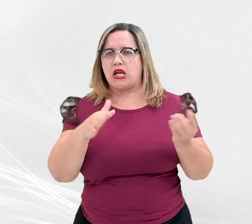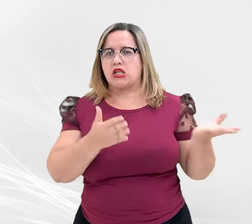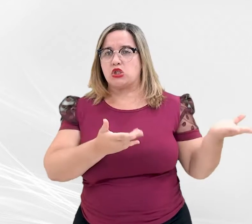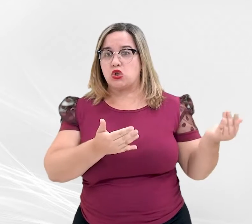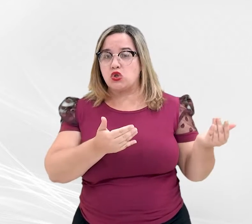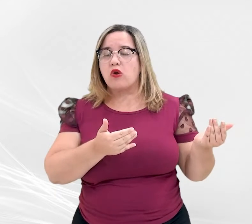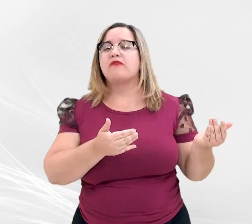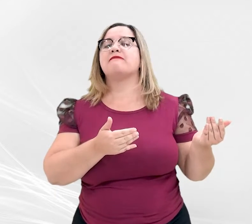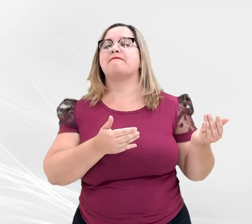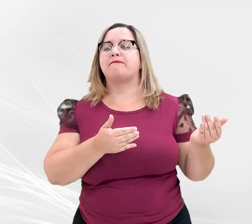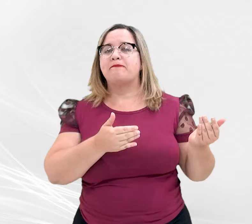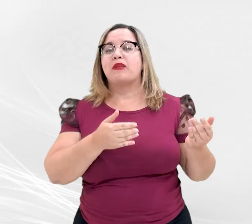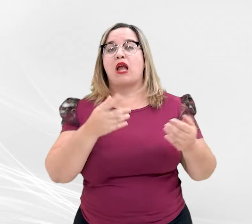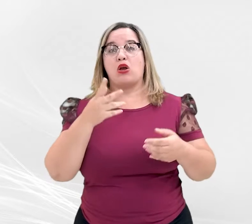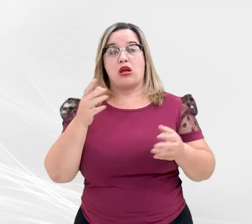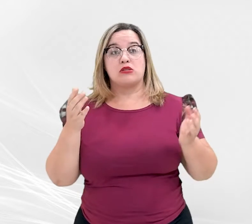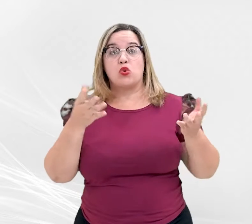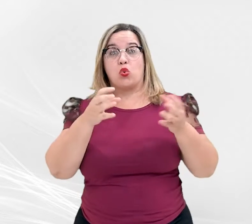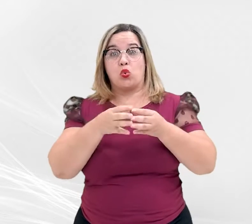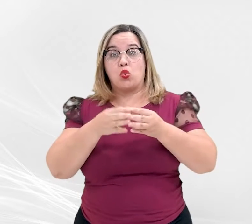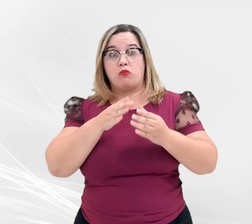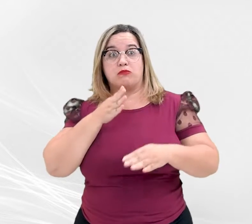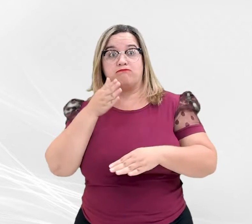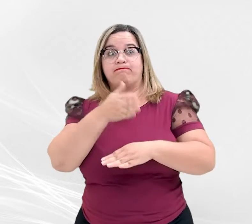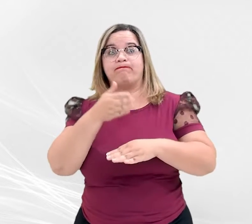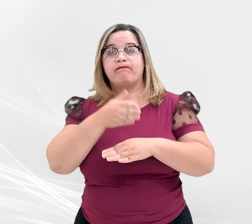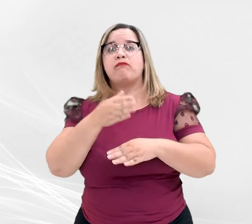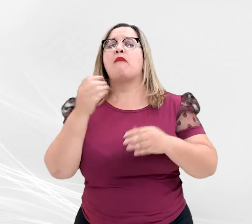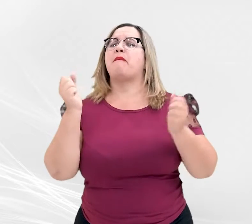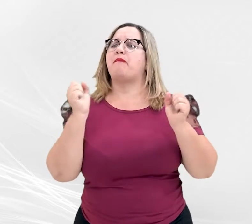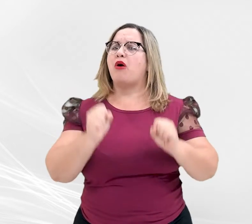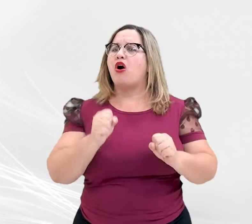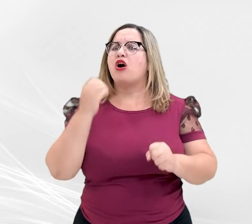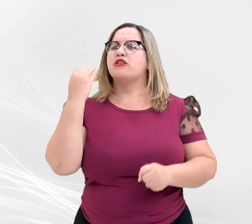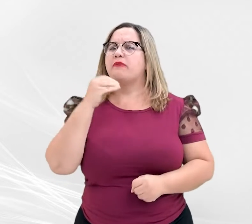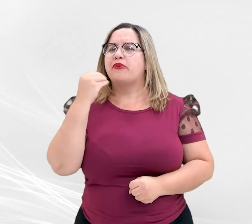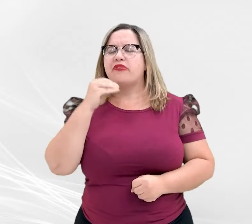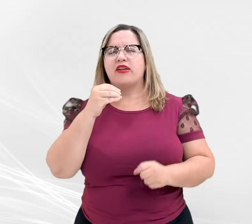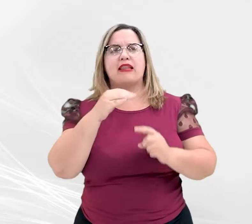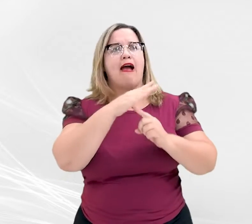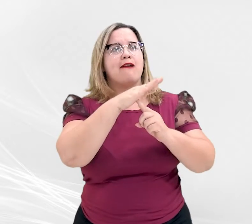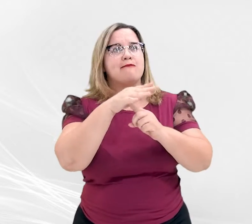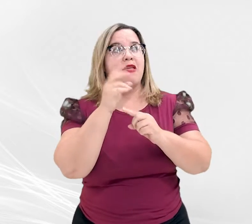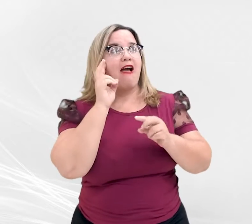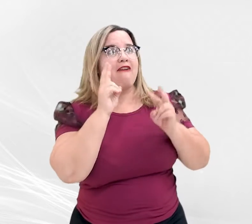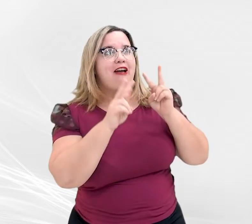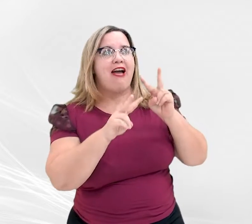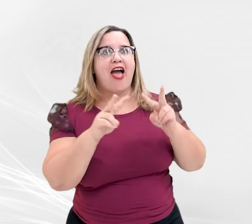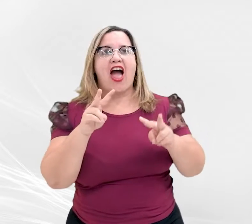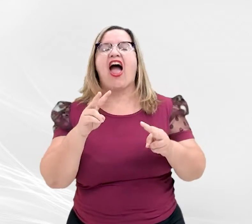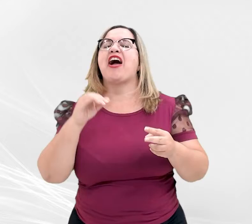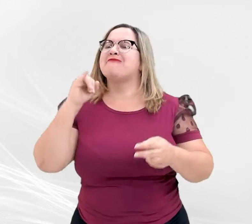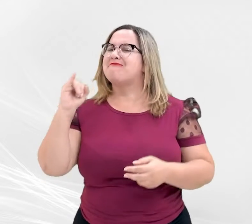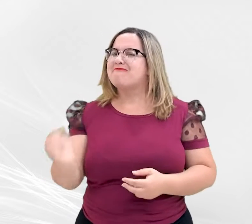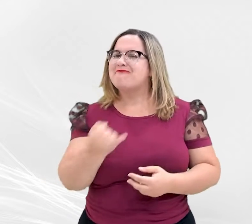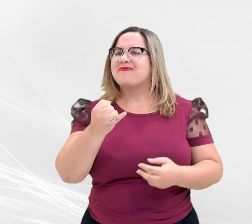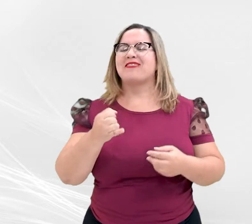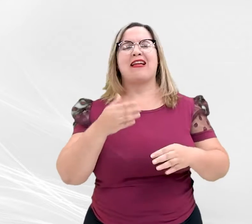participantes poderão aproveitar e prestigiar a feirinha de artesanato. Este é um conteúdo do Ministério